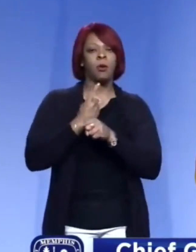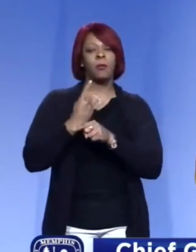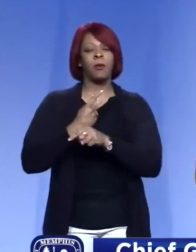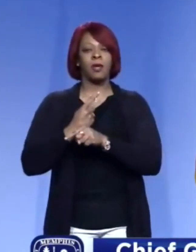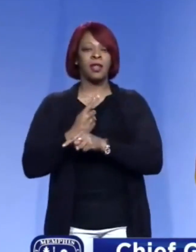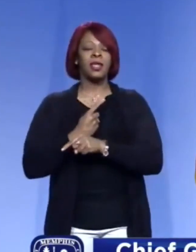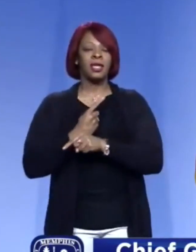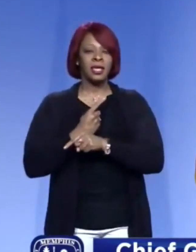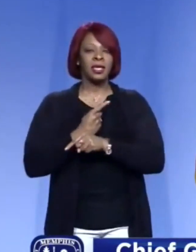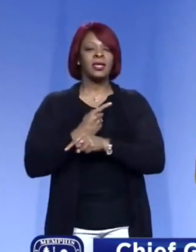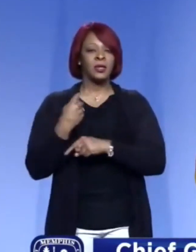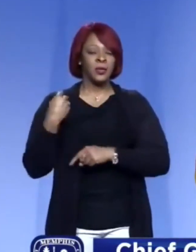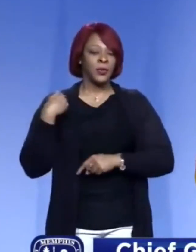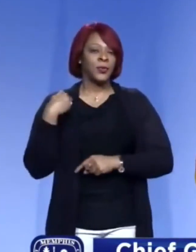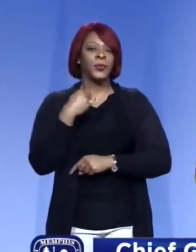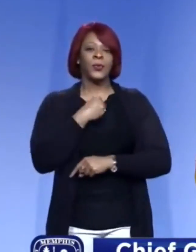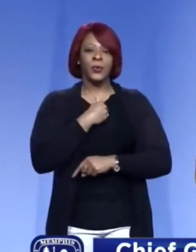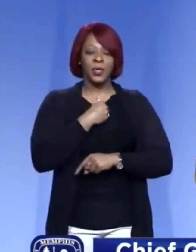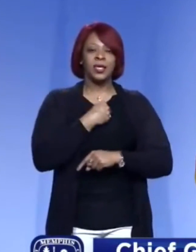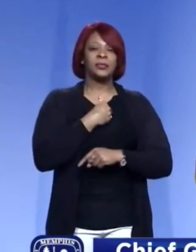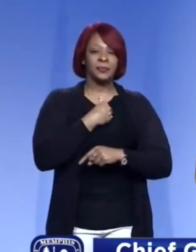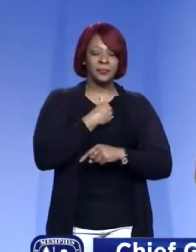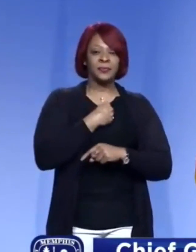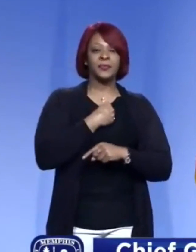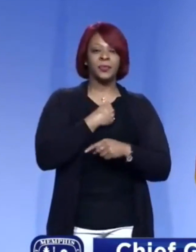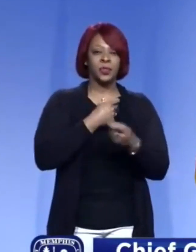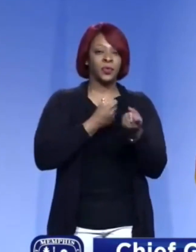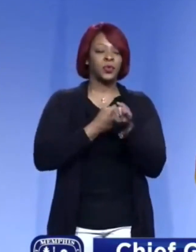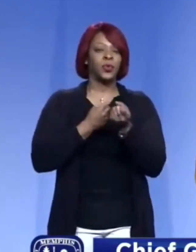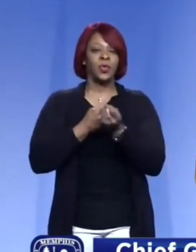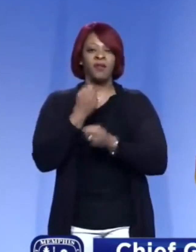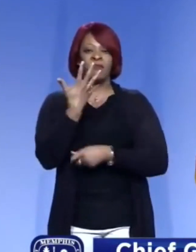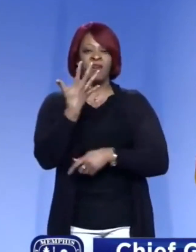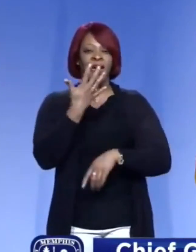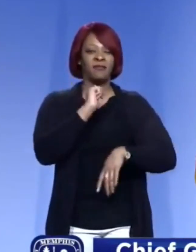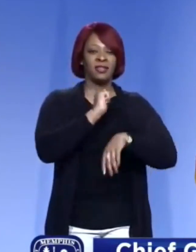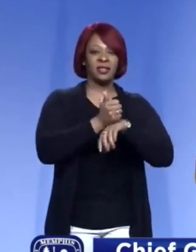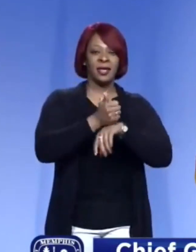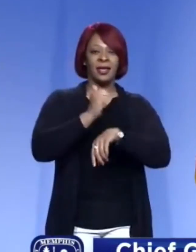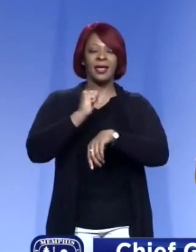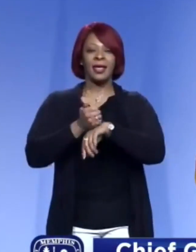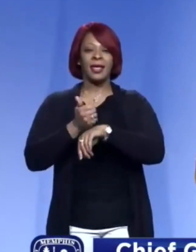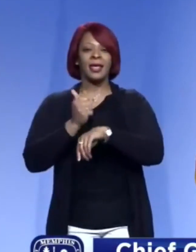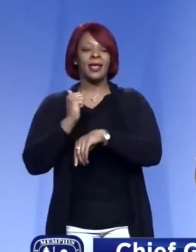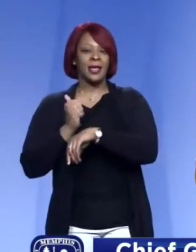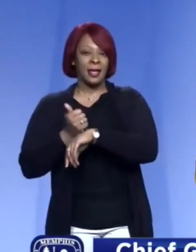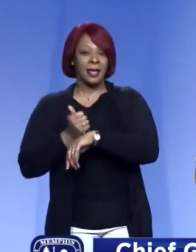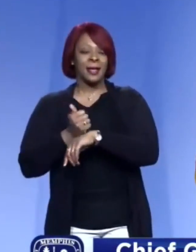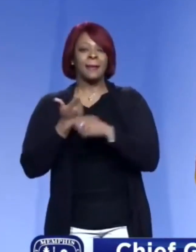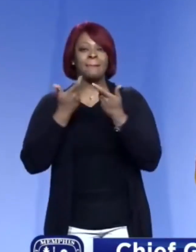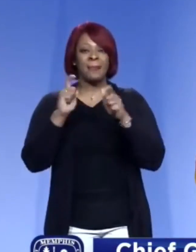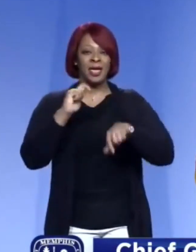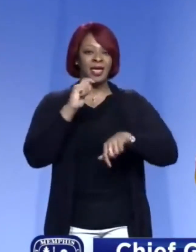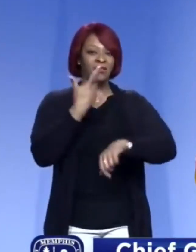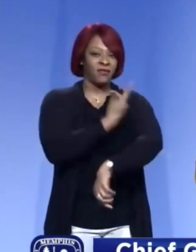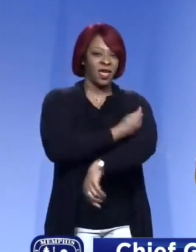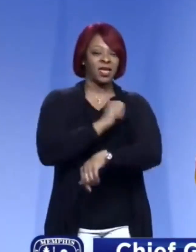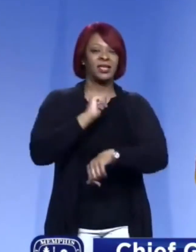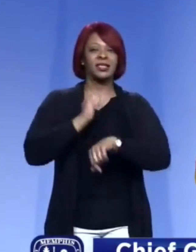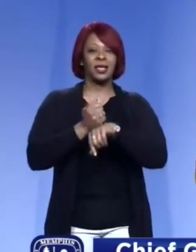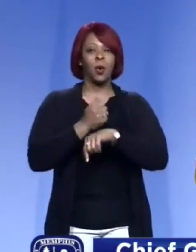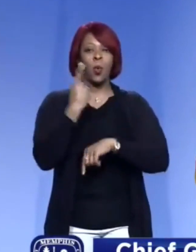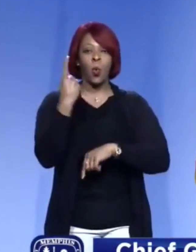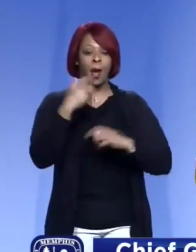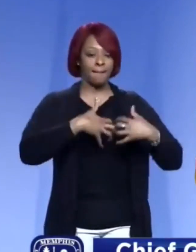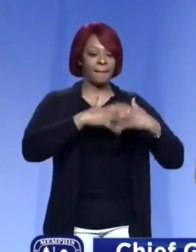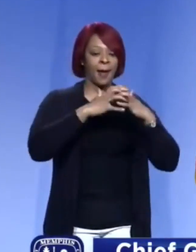gestionamos todo correctamente. Por ahora, contamos con cinco centros permanentes de vacunación masiva y al menos un sitio